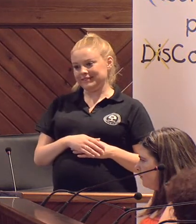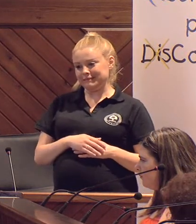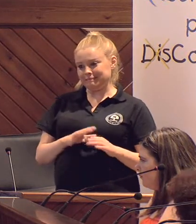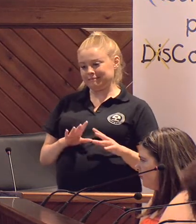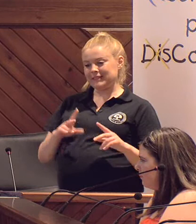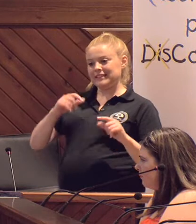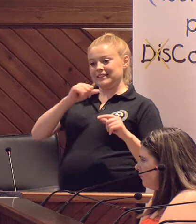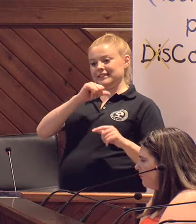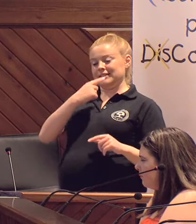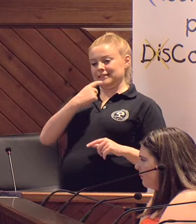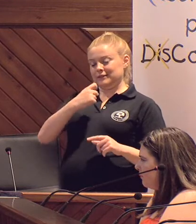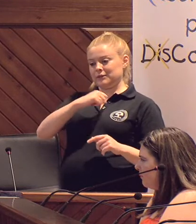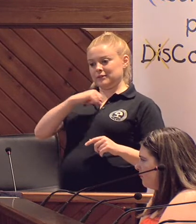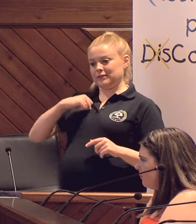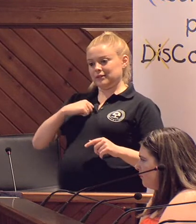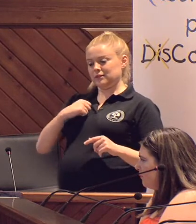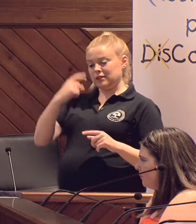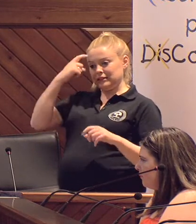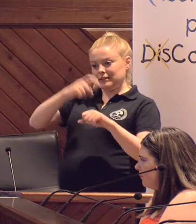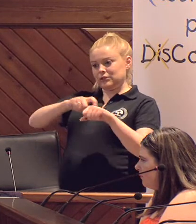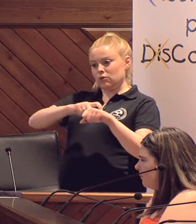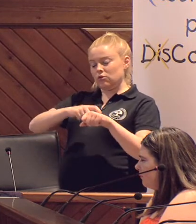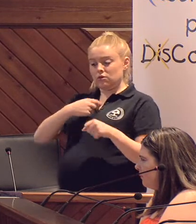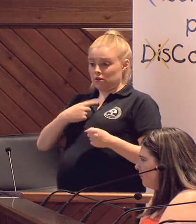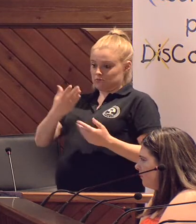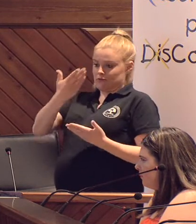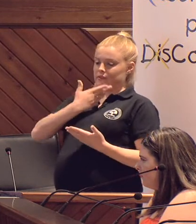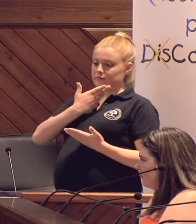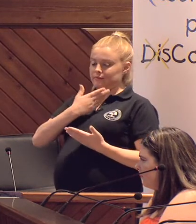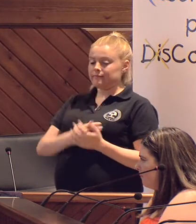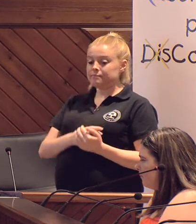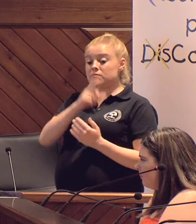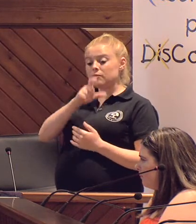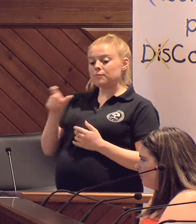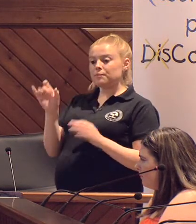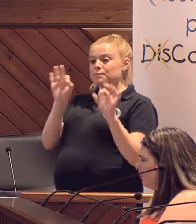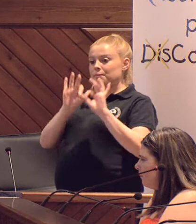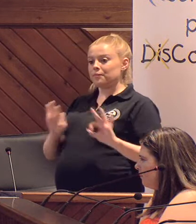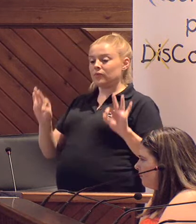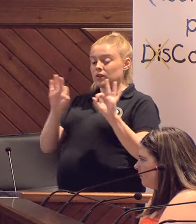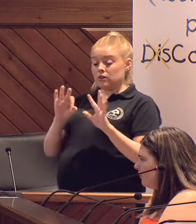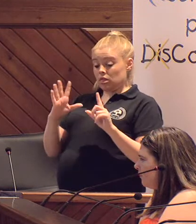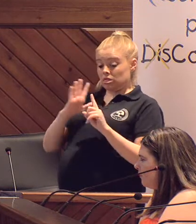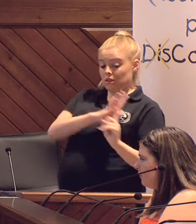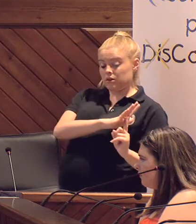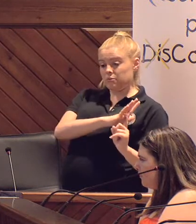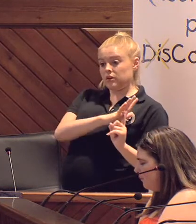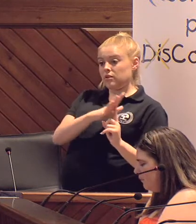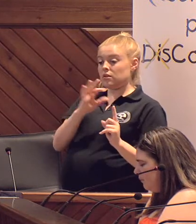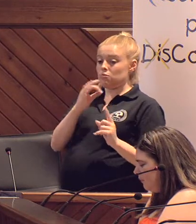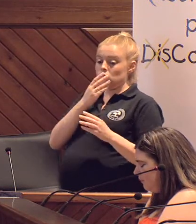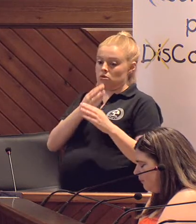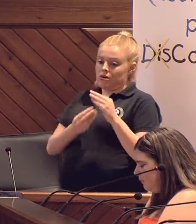las dificultades personales, sociales y psicológicas que nos puede suponer esto. Ninguna persona debe ser discriminada por razones de